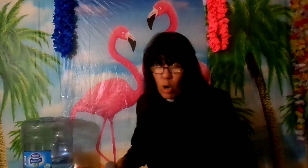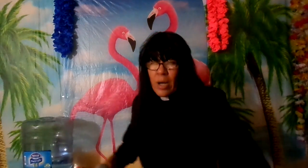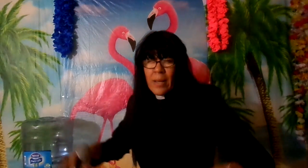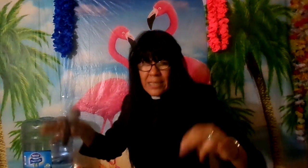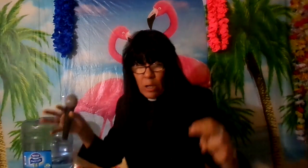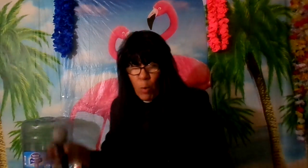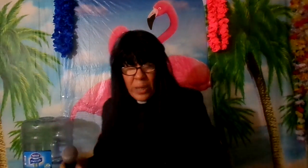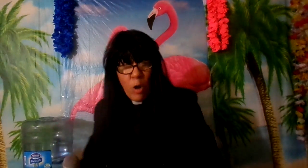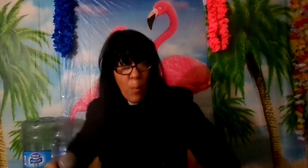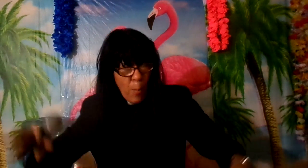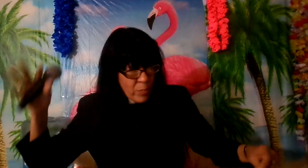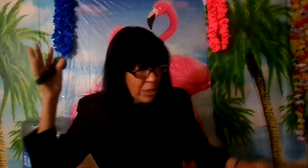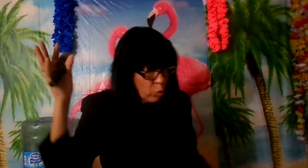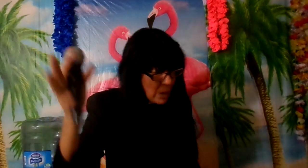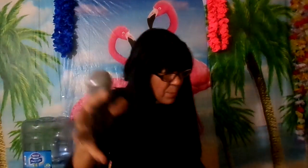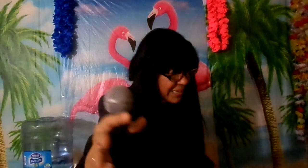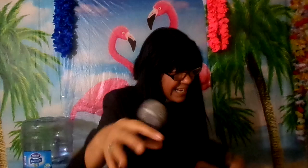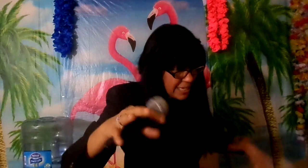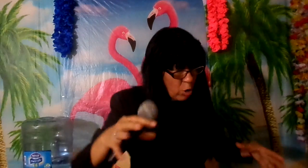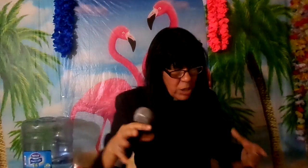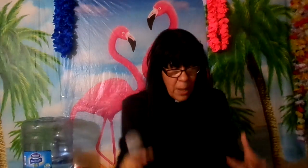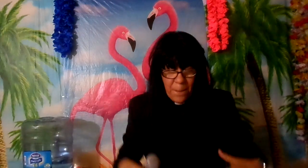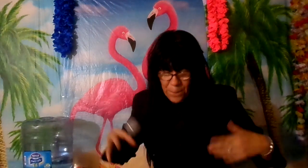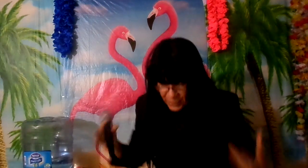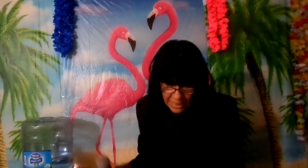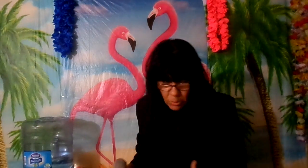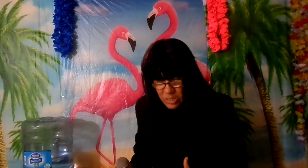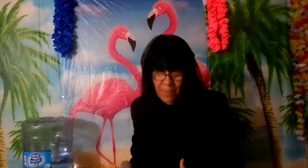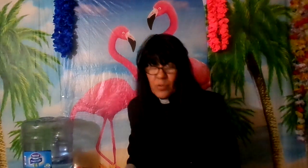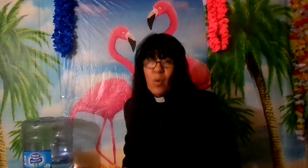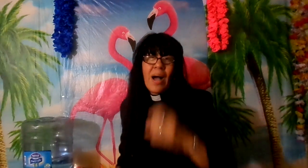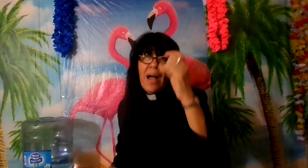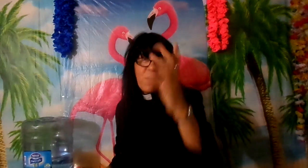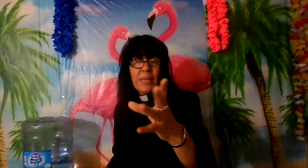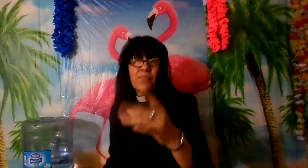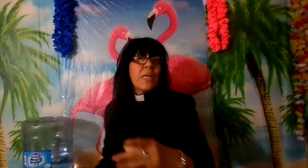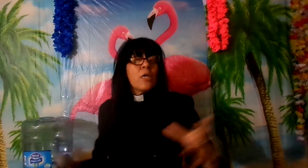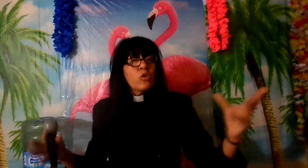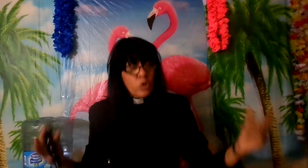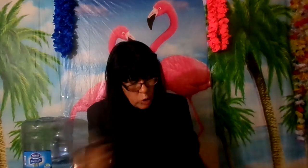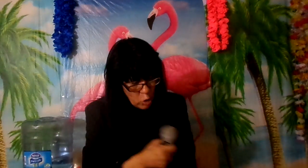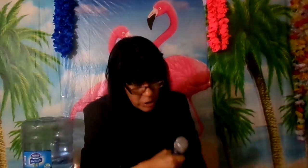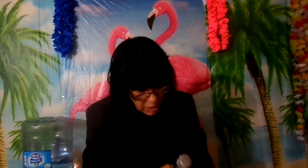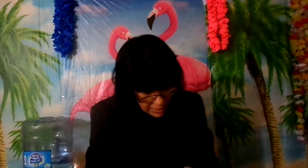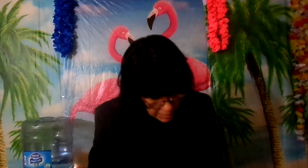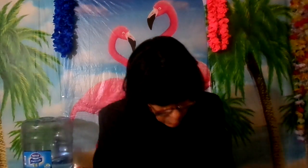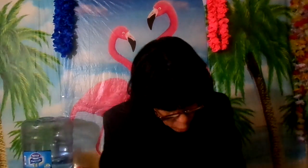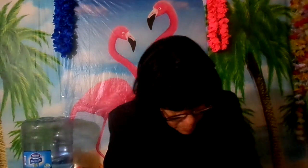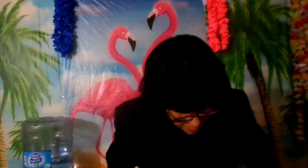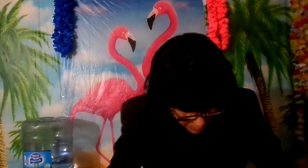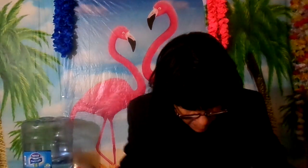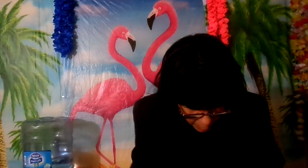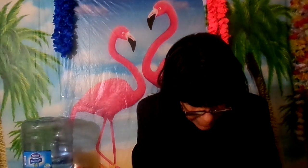te lo pido en el nombre del Padre Hijo y Espíritu Santo Amén Dios te bendiga mucho pues